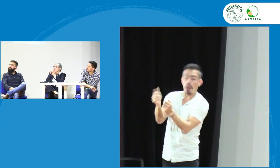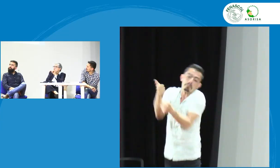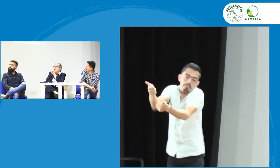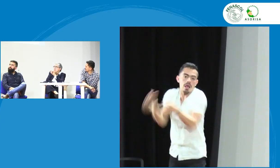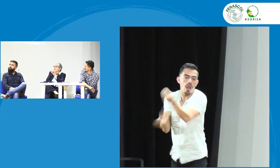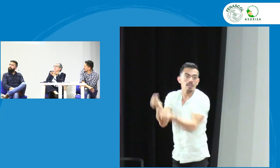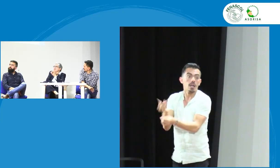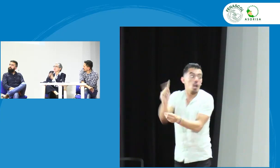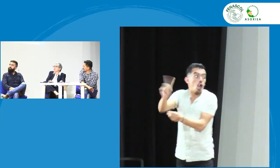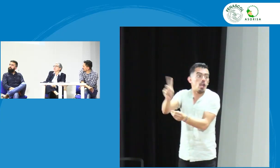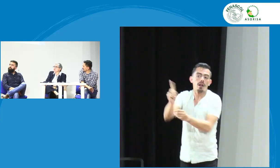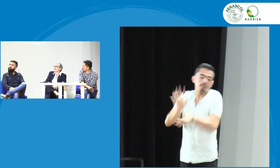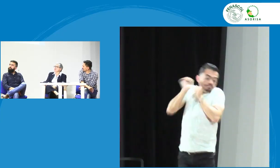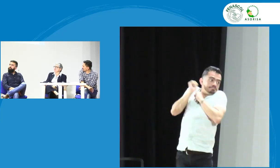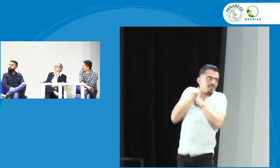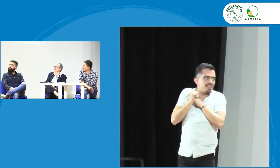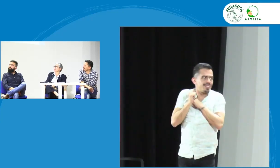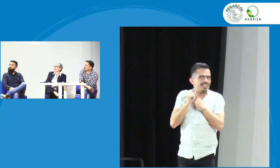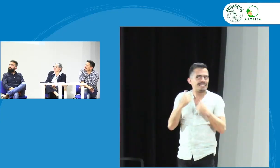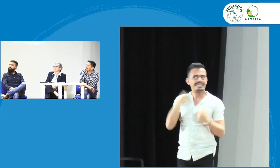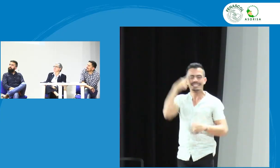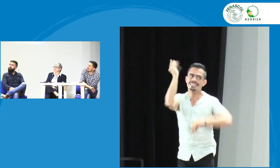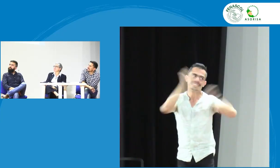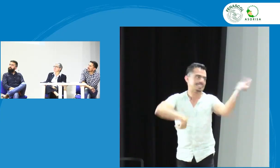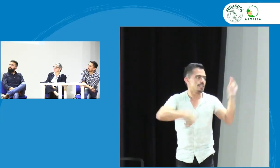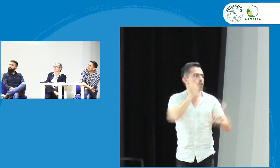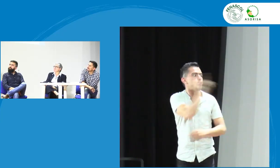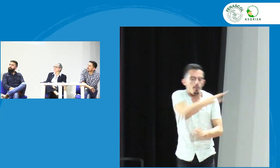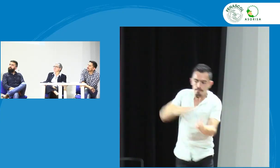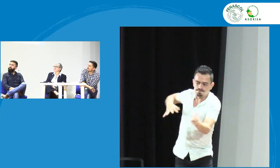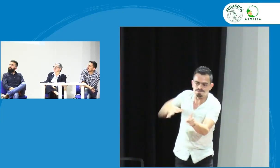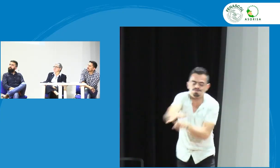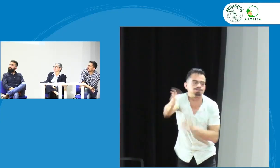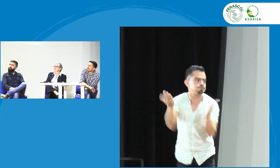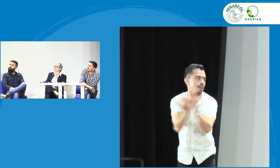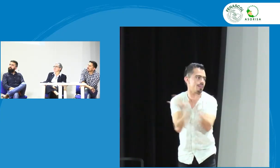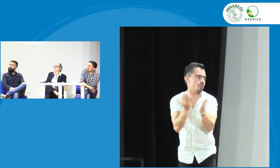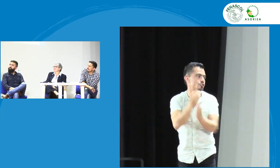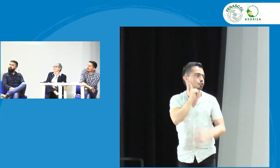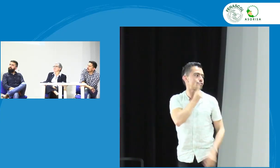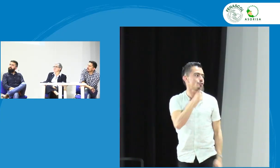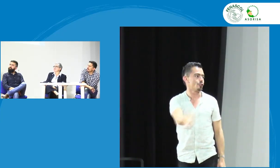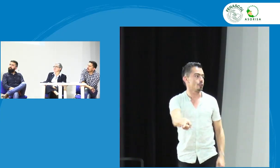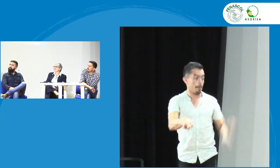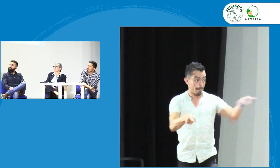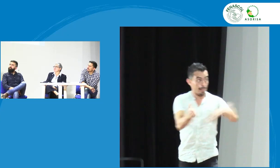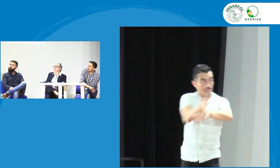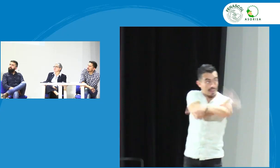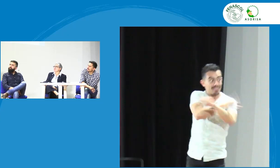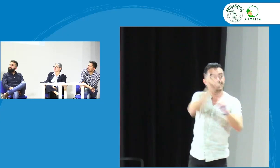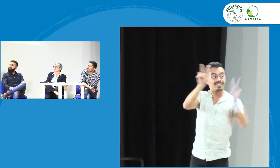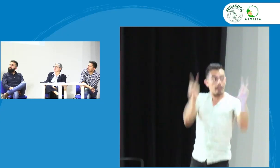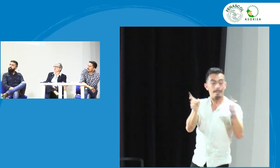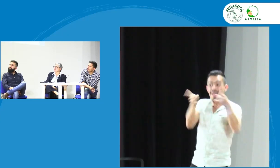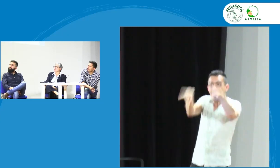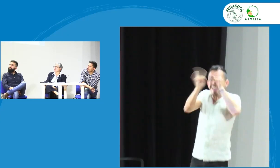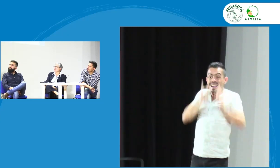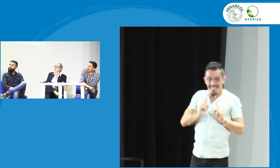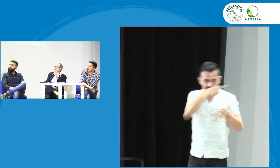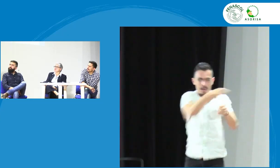a sugerir usted lo quiere hacer bien y si no también estoy en desacuerdo con eso porque tiene una implicación directa